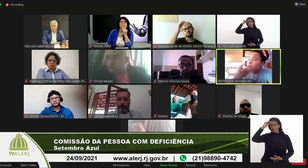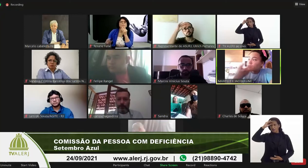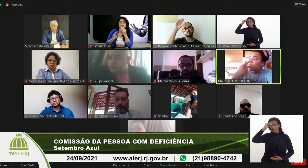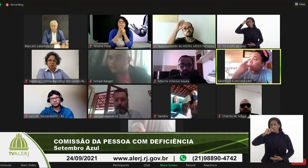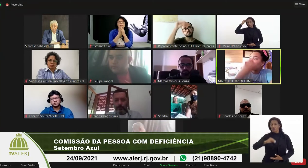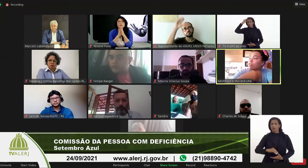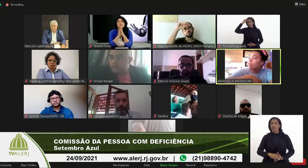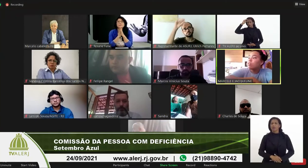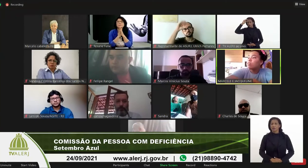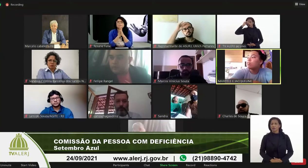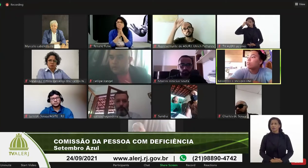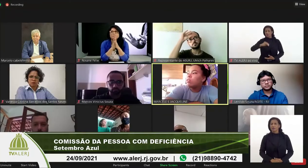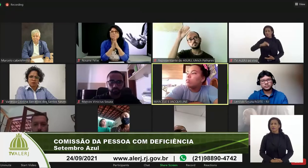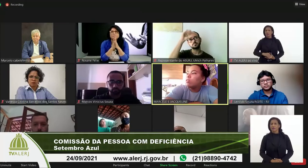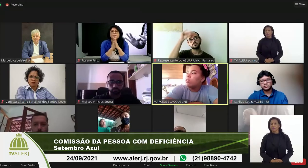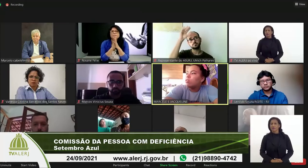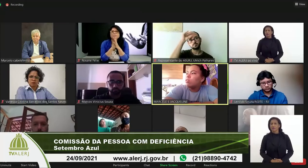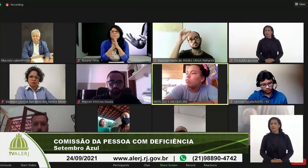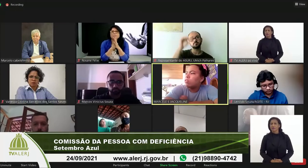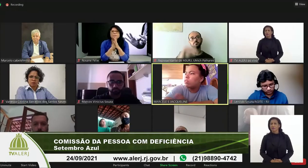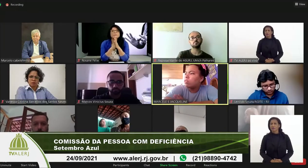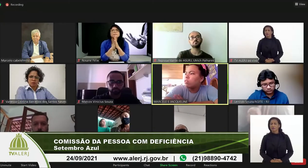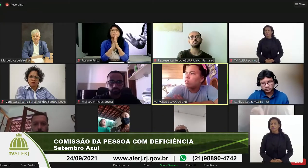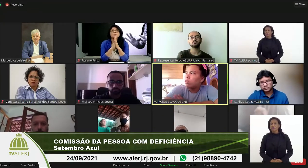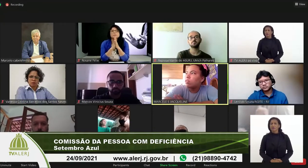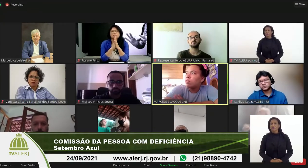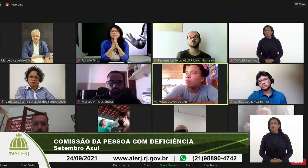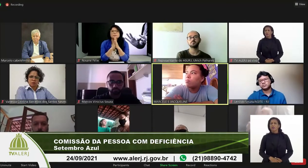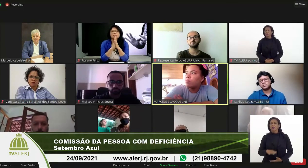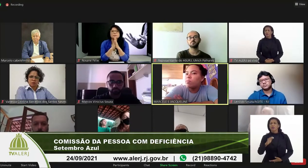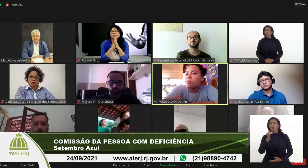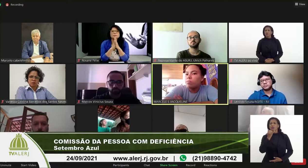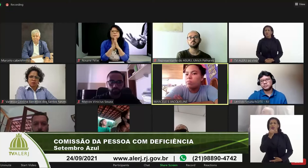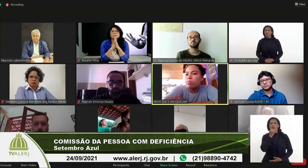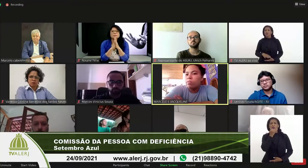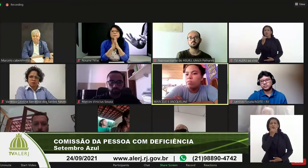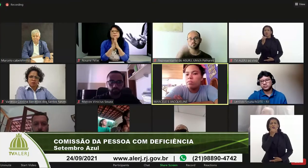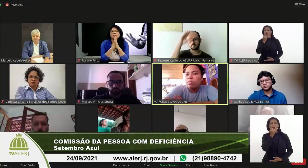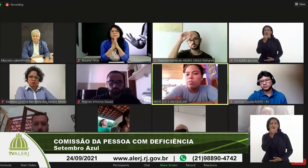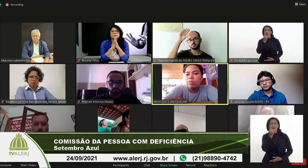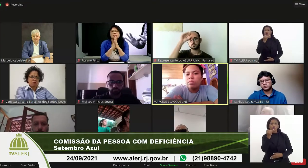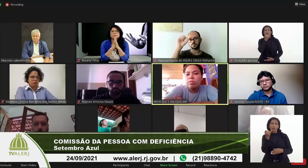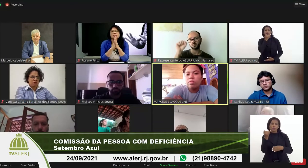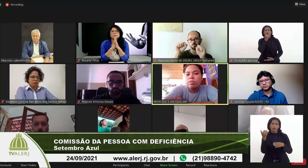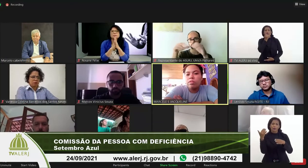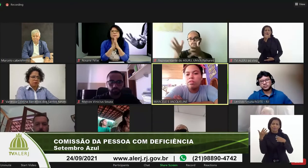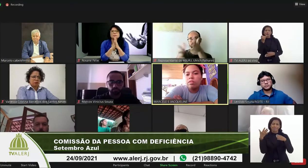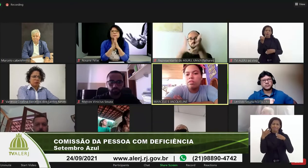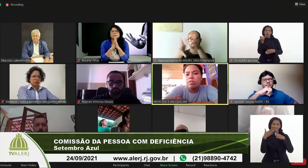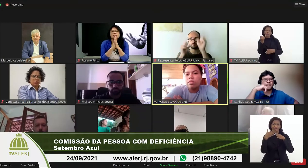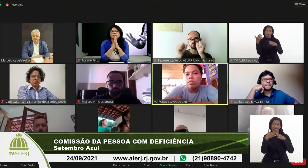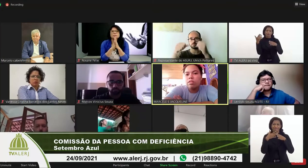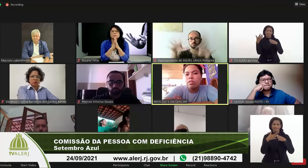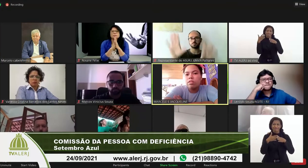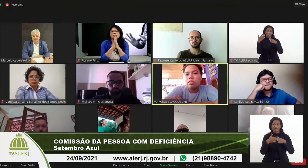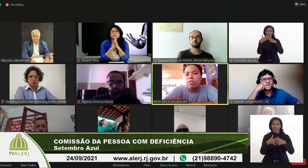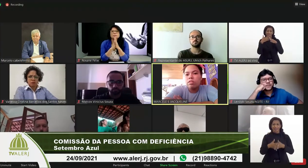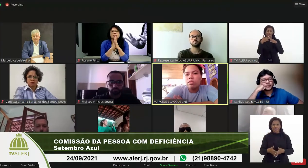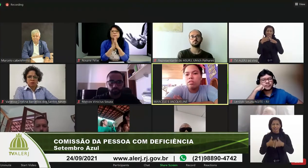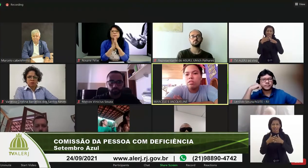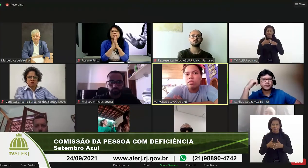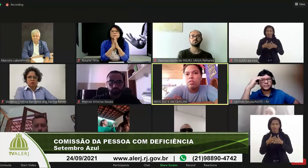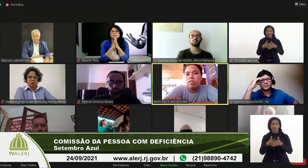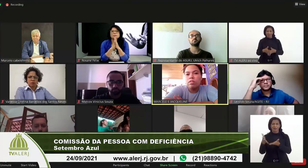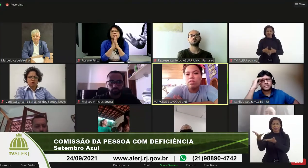senhor deputado desculpa interromper mas a gente convidou algumas pessoas de representatividade da comunidade